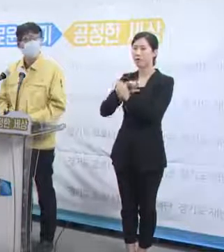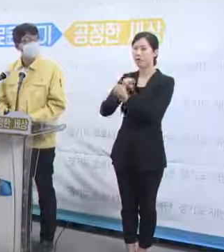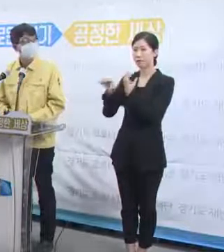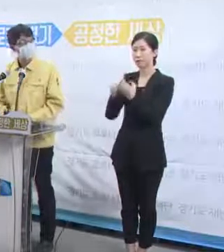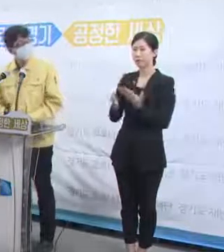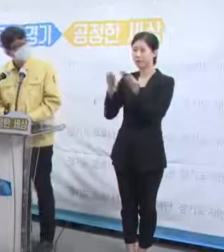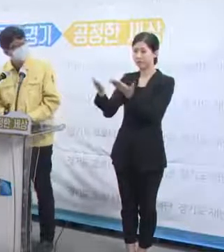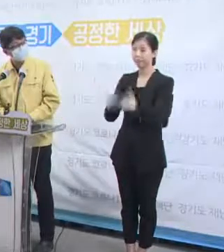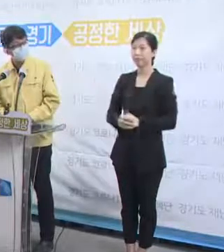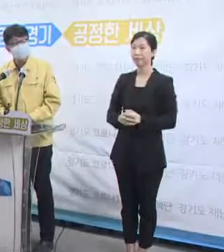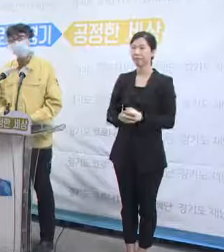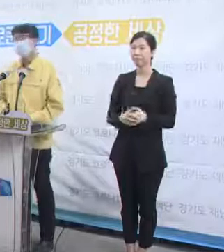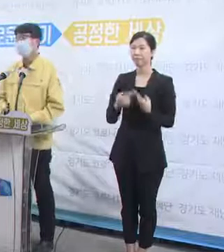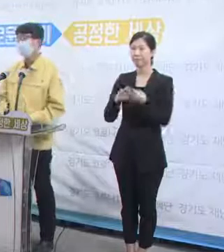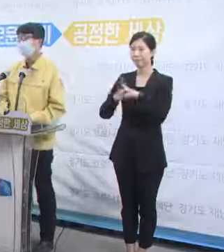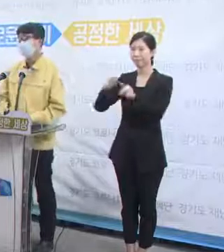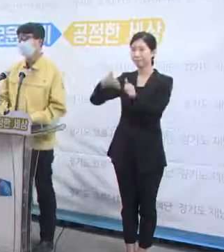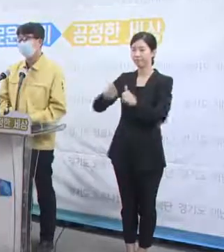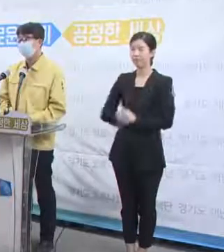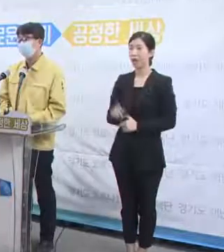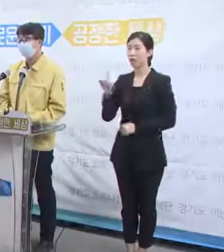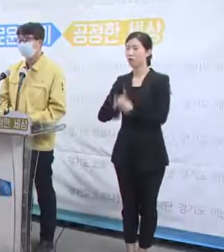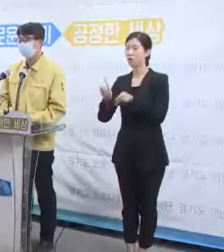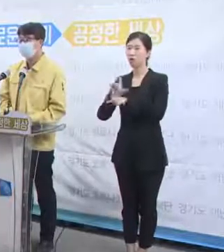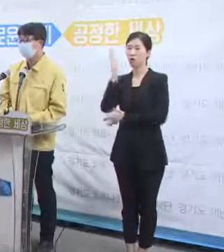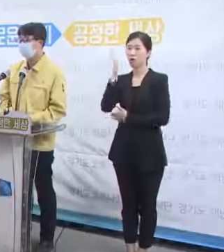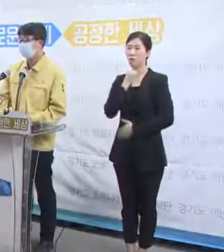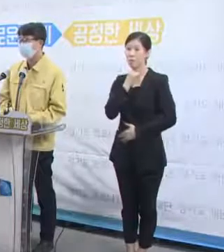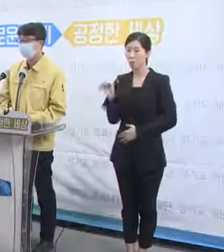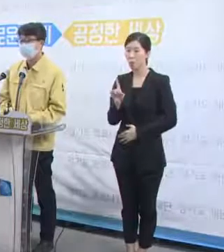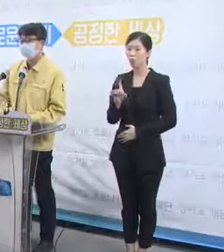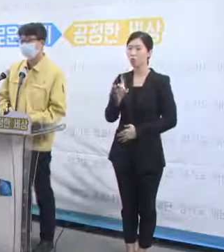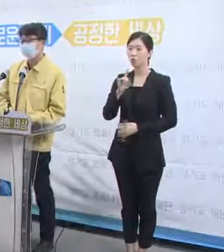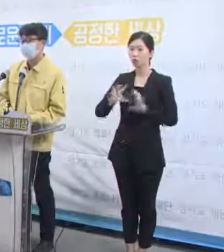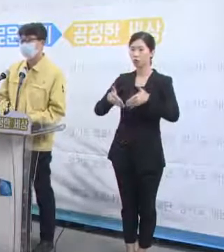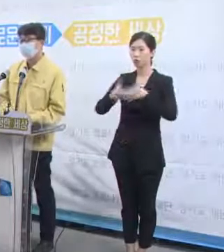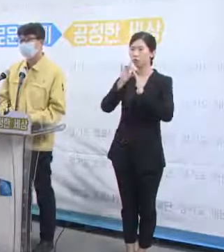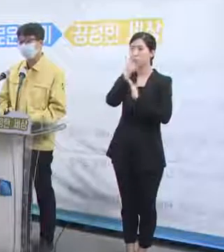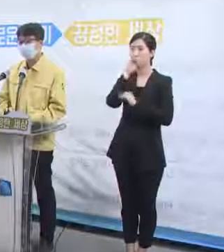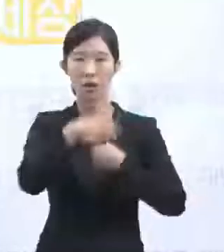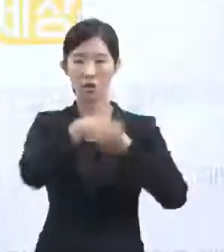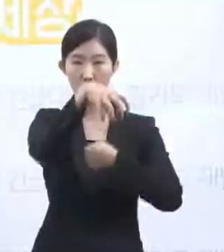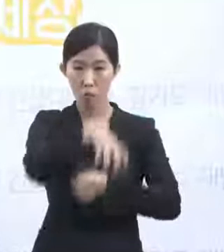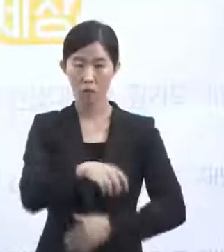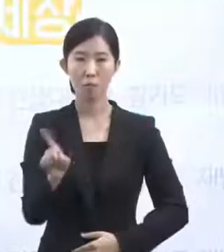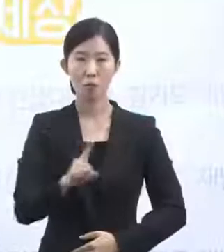바랍니다. 한 가지만 조금 덧붙여도 될까요? 지금 국립중앙의료원에는 중수분이 설치한 수도권